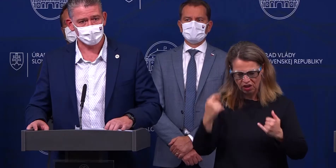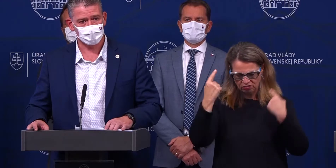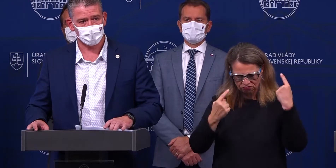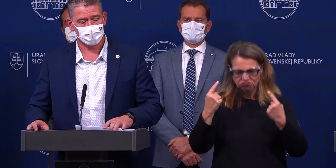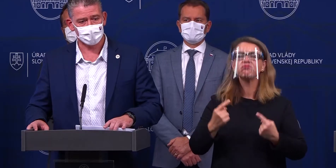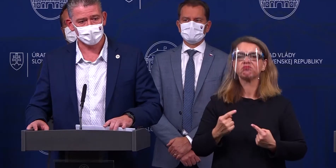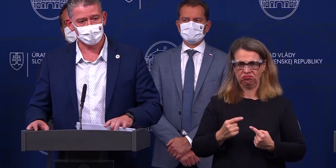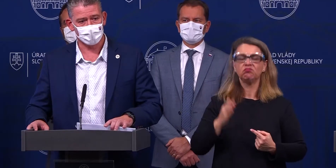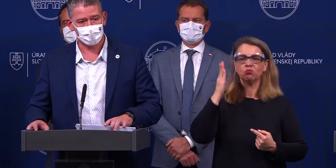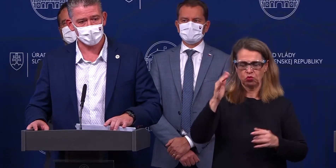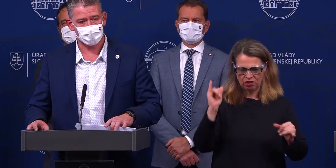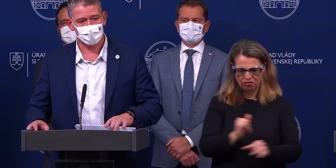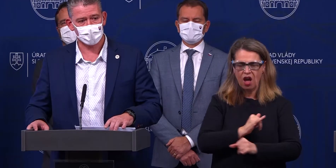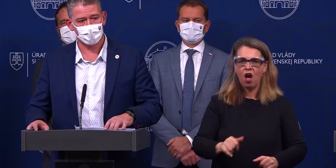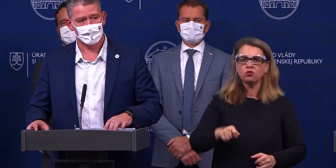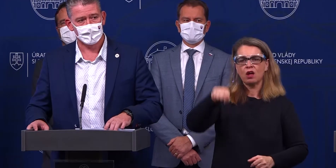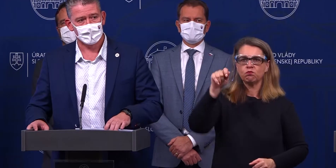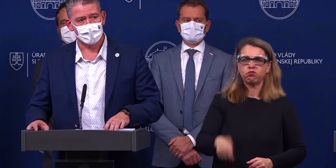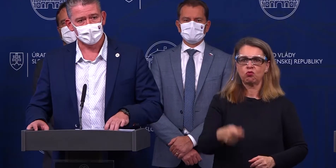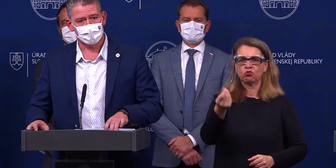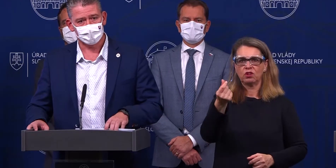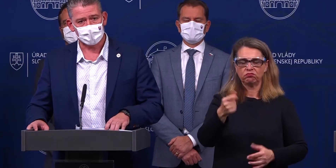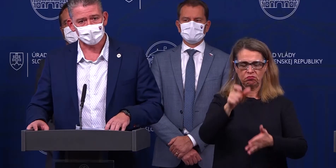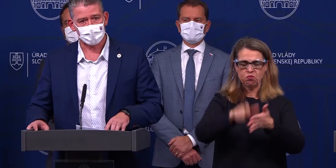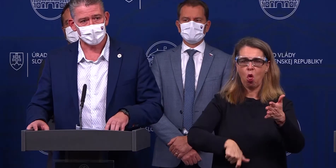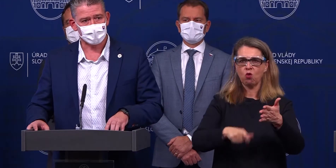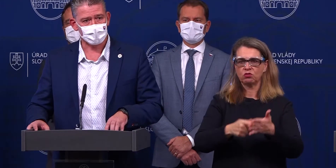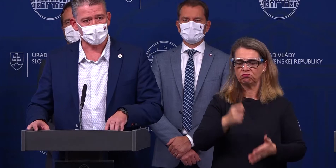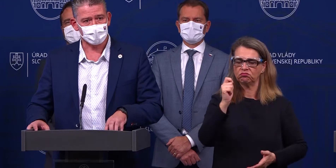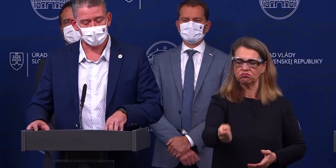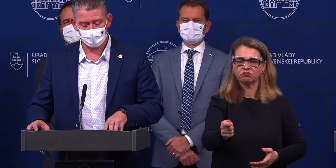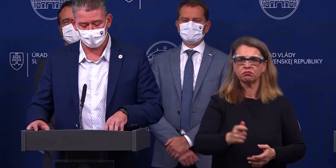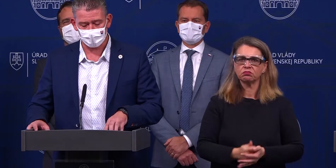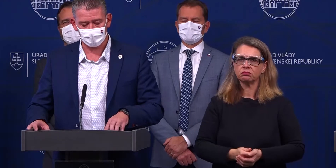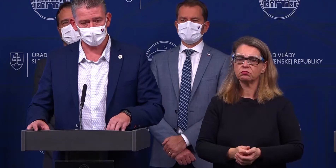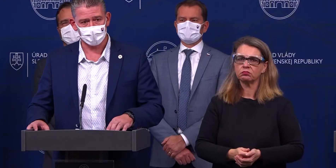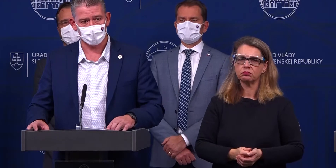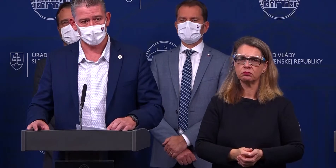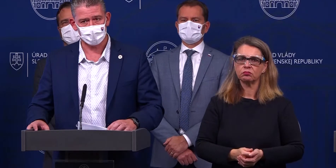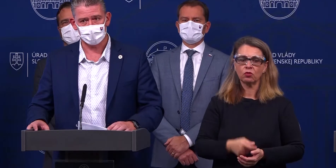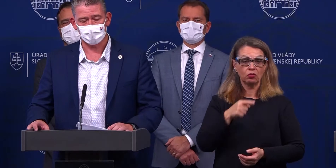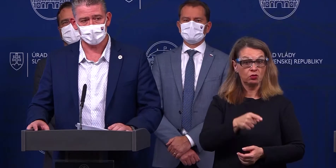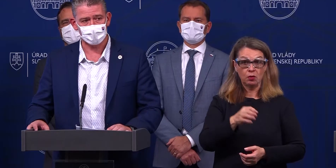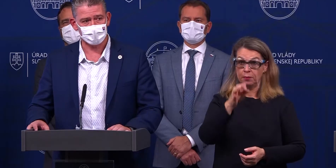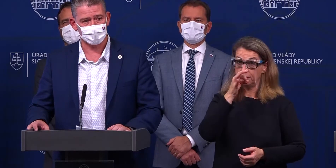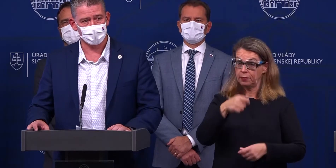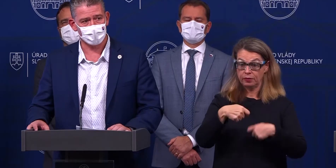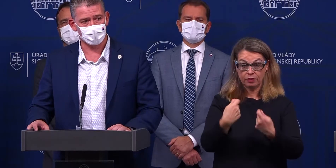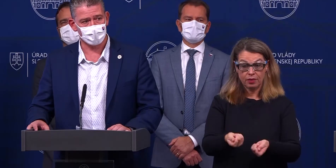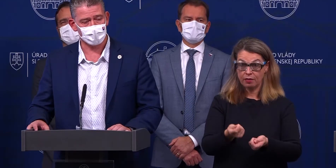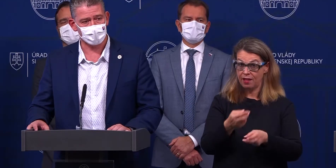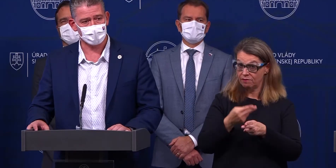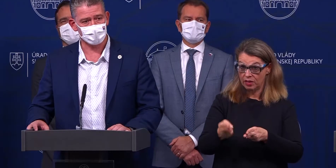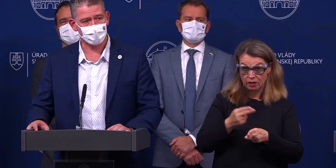že budú udelované pokuty blokové. Pokiaľ samozrejme sa nebude dať tento priestupok vyriešiť na mieste v